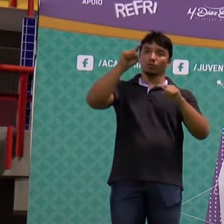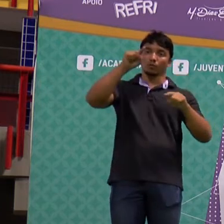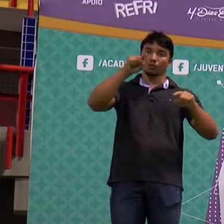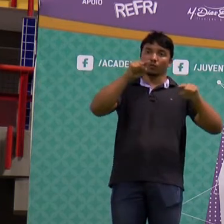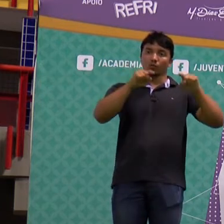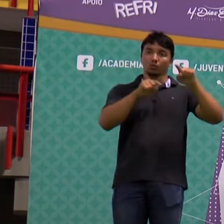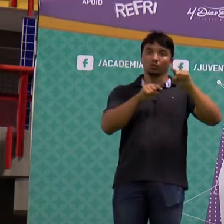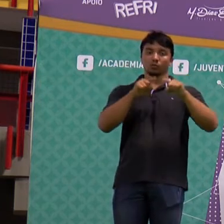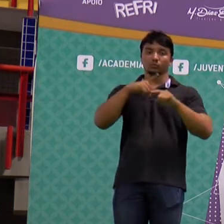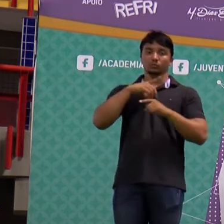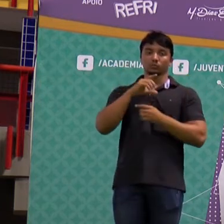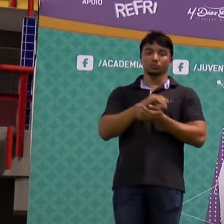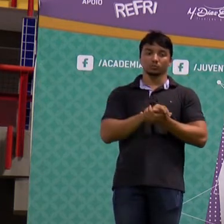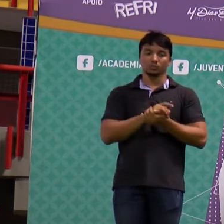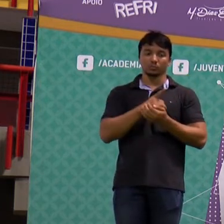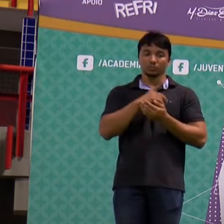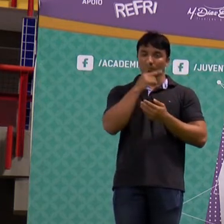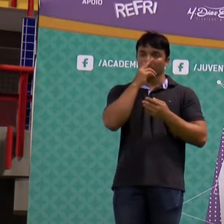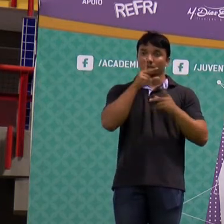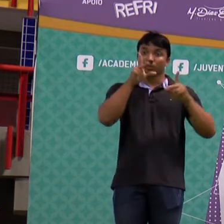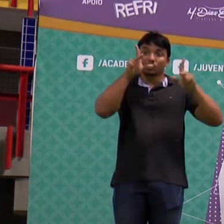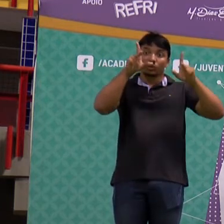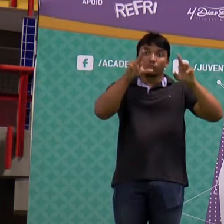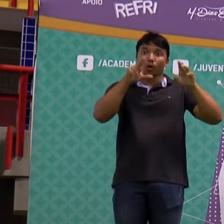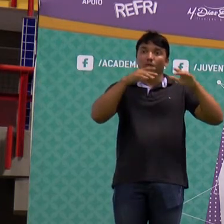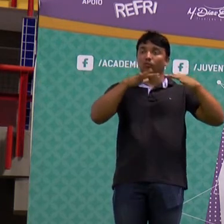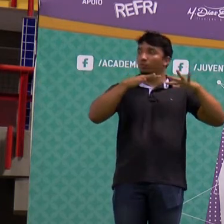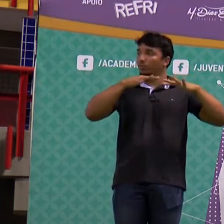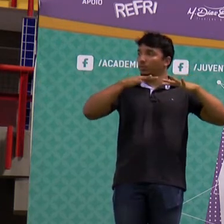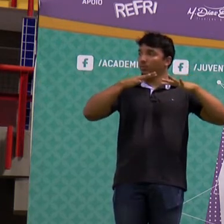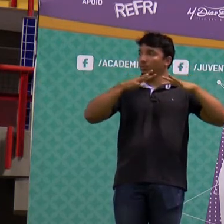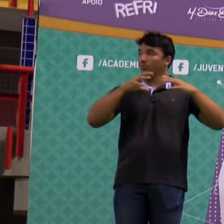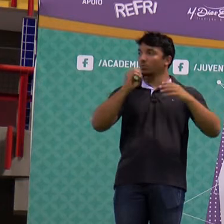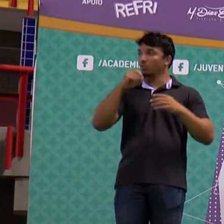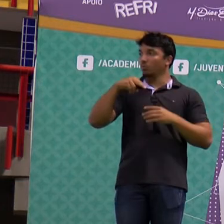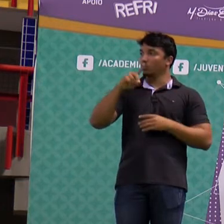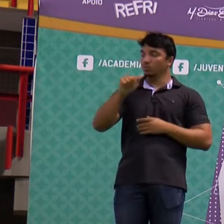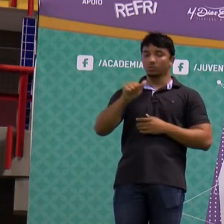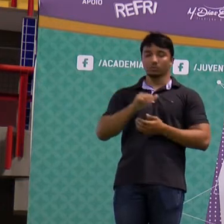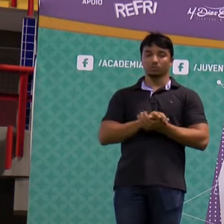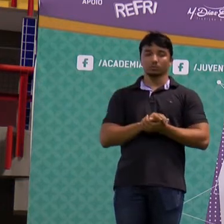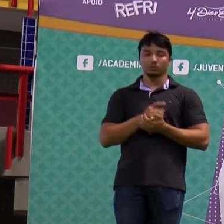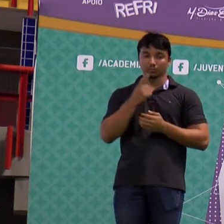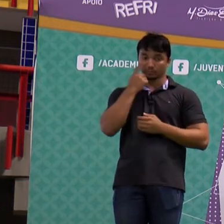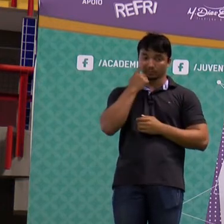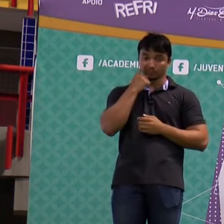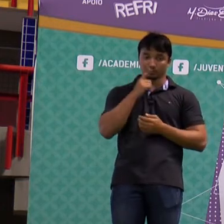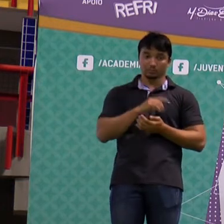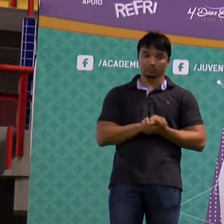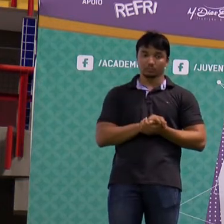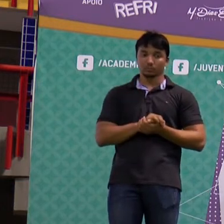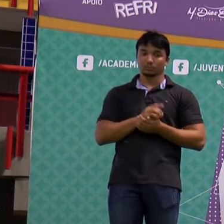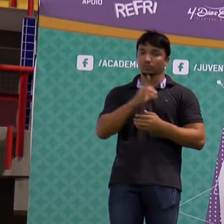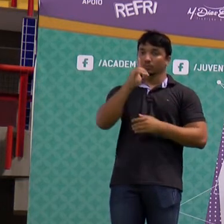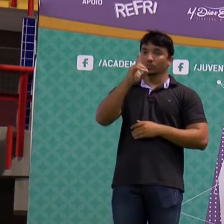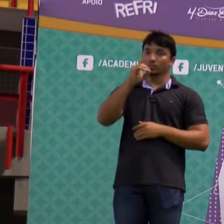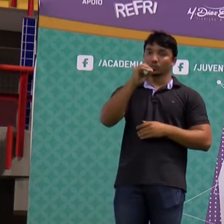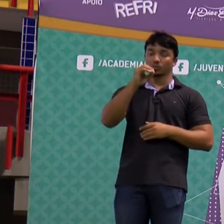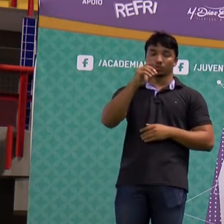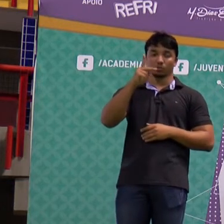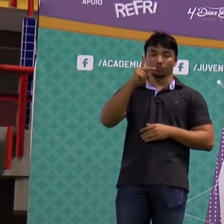ressonância seria quando a gente tem ondas iguais vibrando. E, efeito Doppler, a